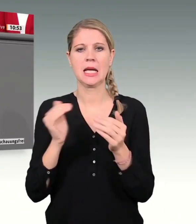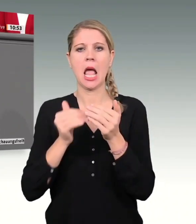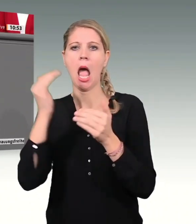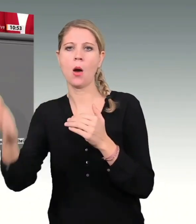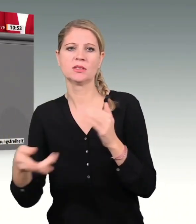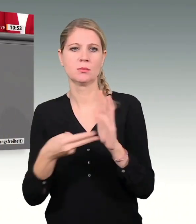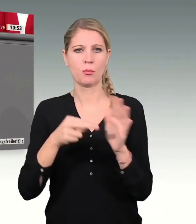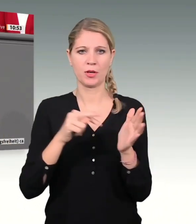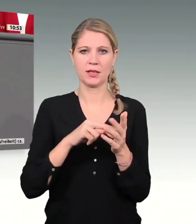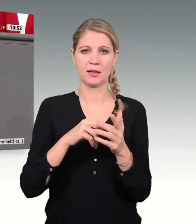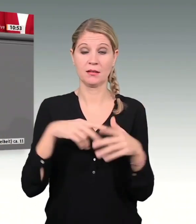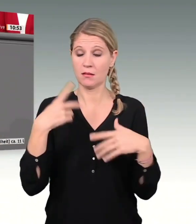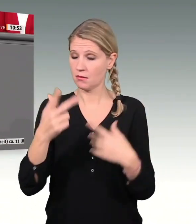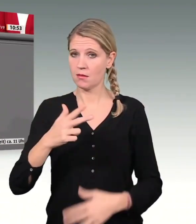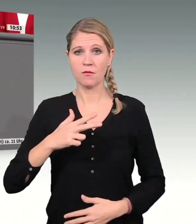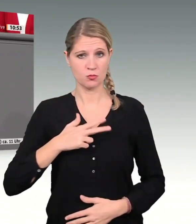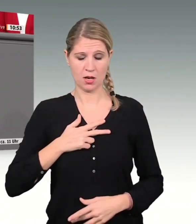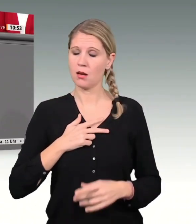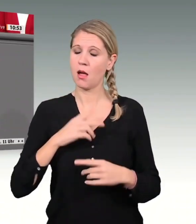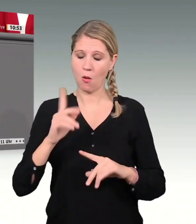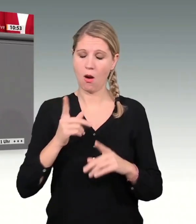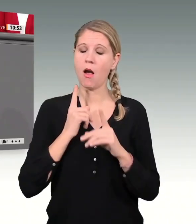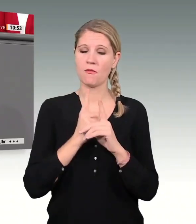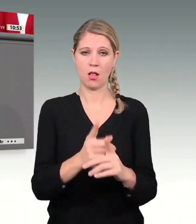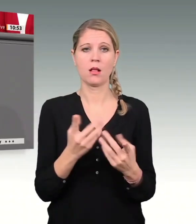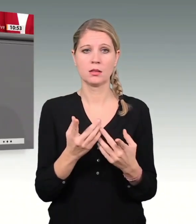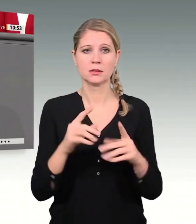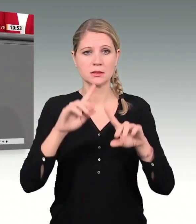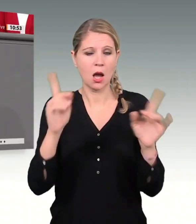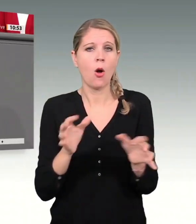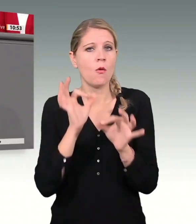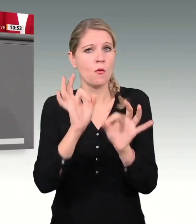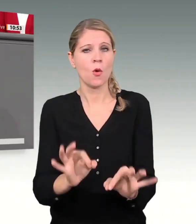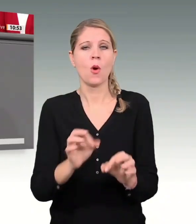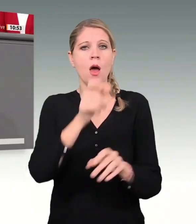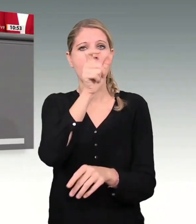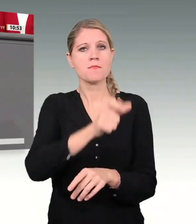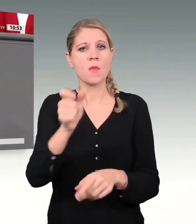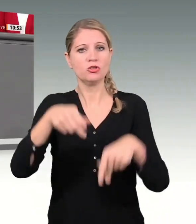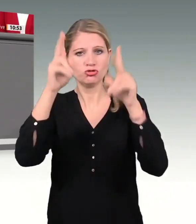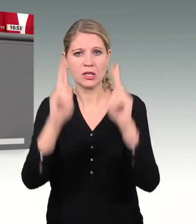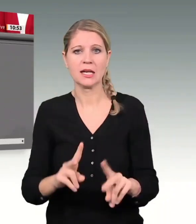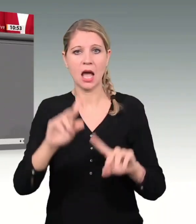auch für die Religions und Weltanschauungsfreiheit. Das kann ich Ihnen versichern. Vielen Dank.